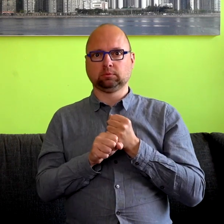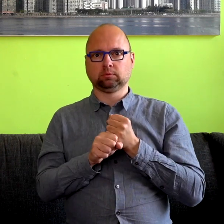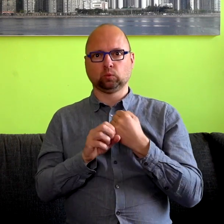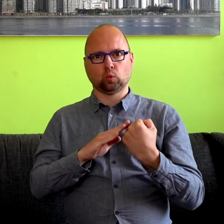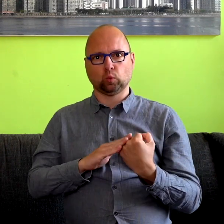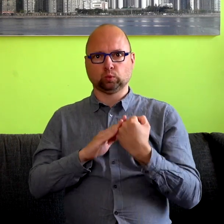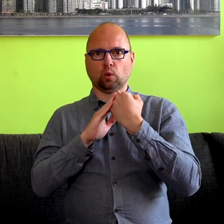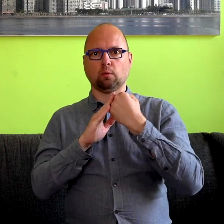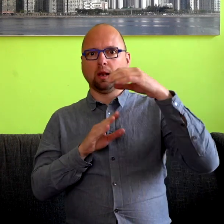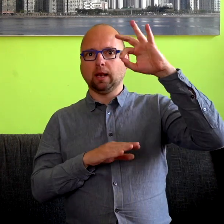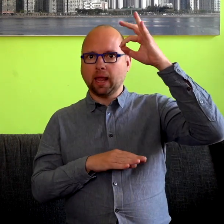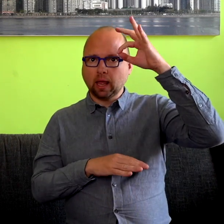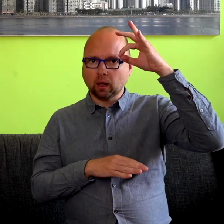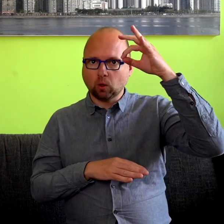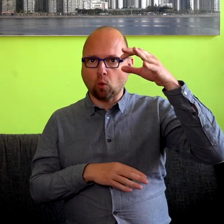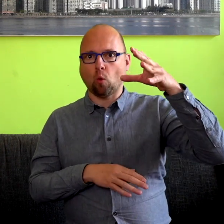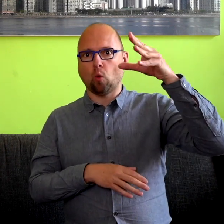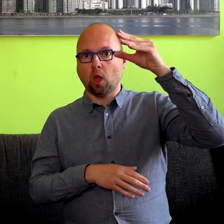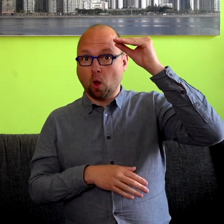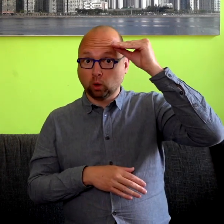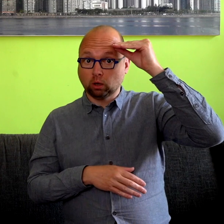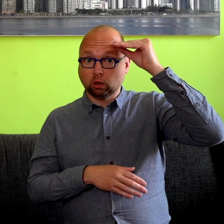En dat maakt het misschien relatief makkelijk om daar toch mee te beginnen.